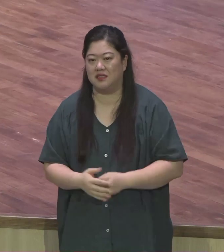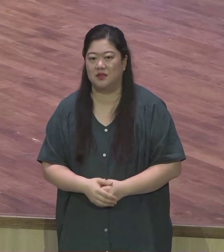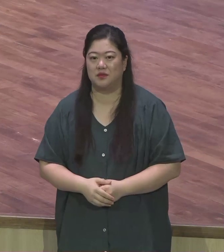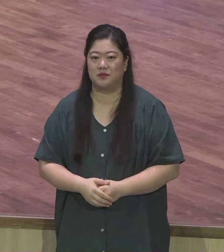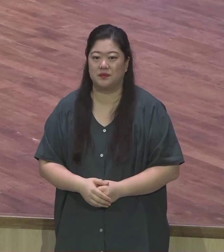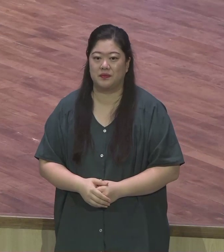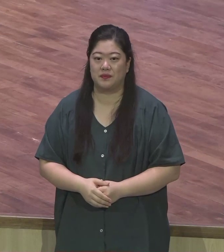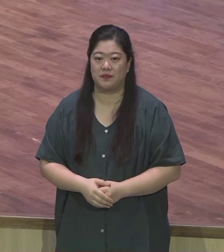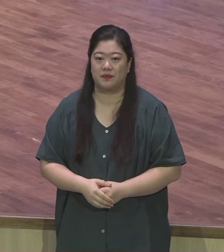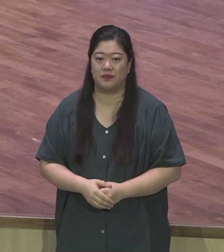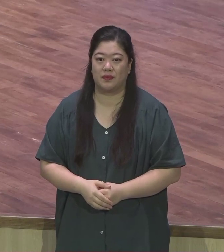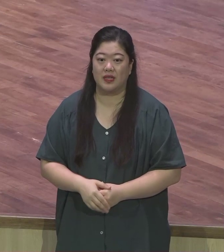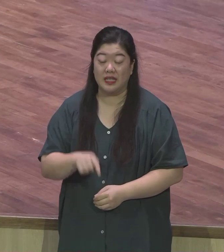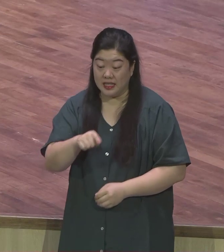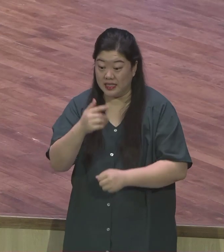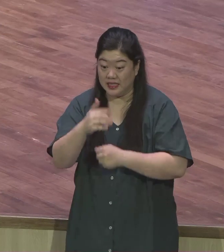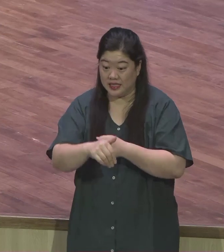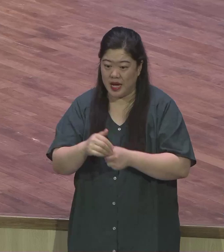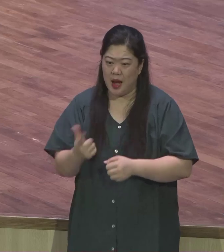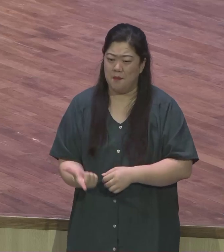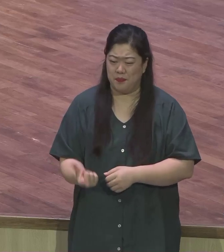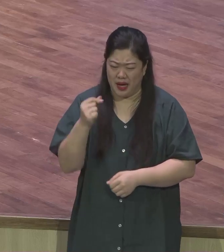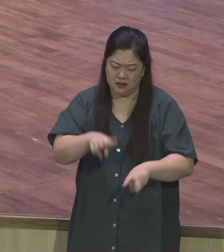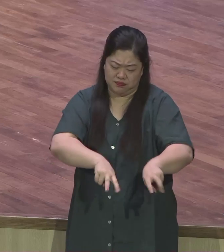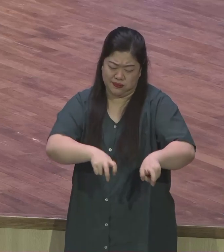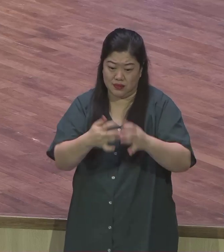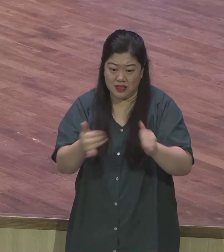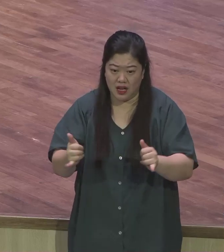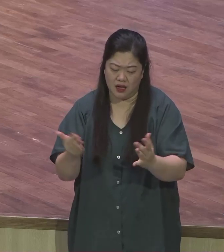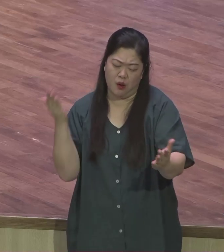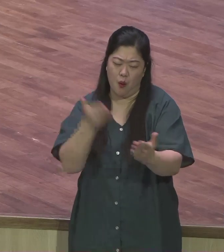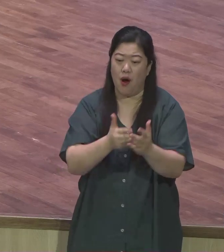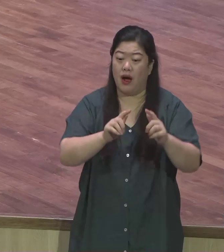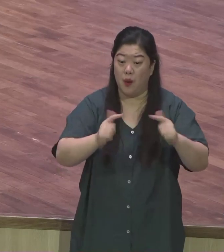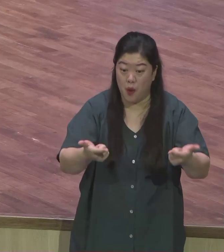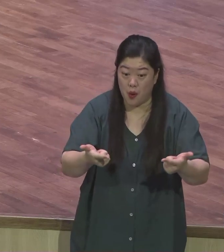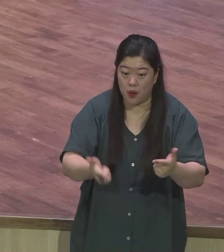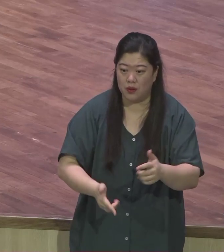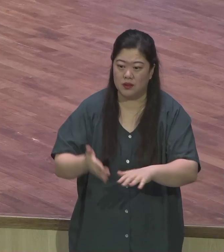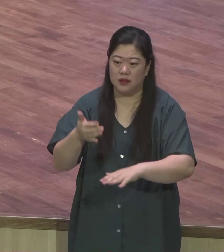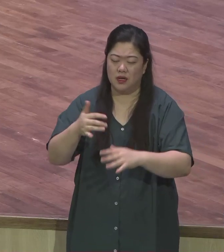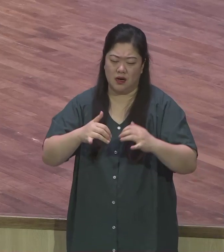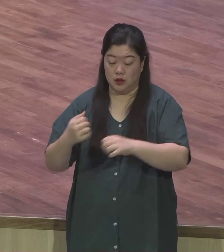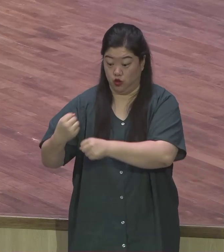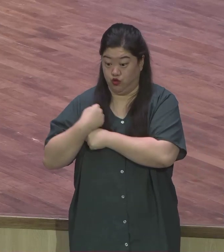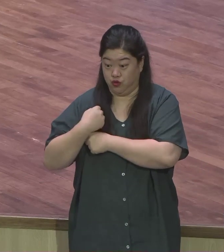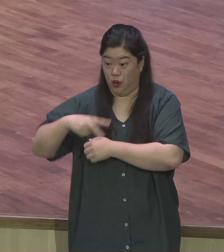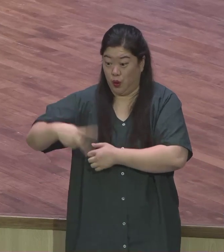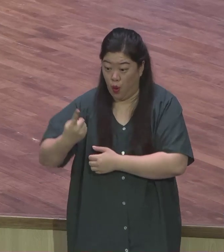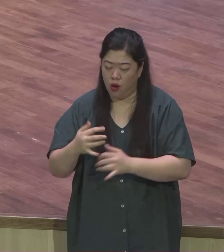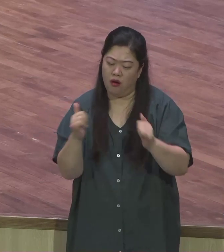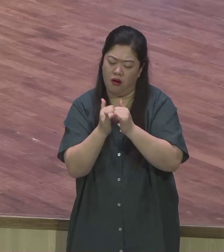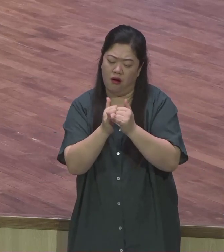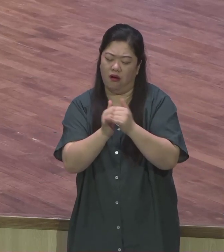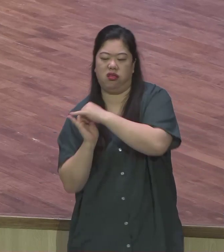경주자들이라고 선착하는 것이 아니며 용사들이라고 전쟁에 승리하는 것이 아니며 지혜자들이라고